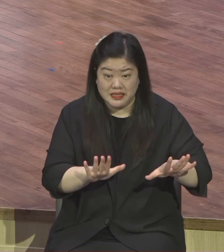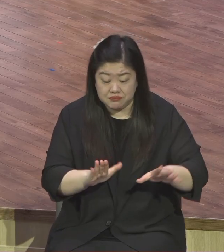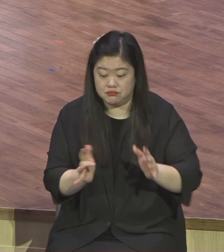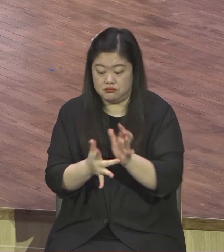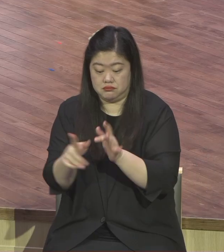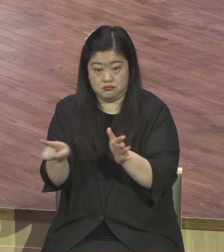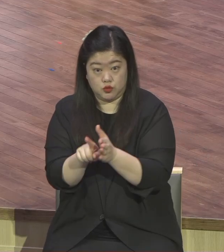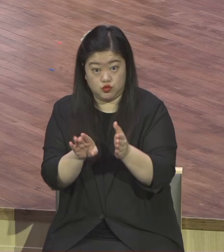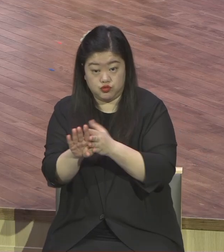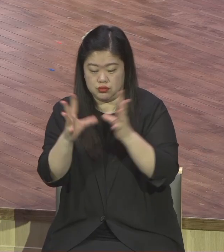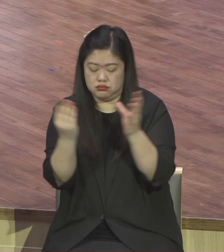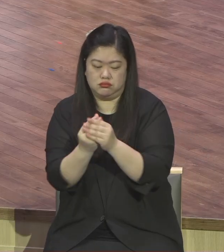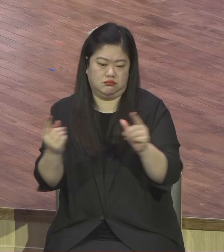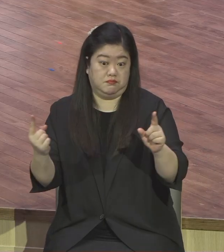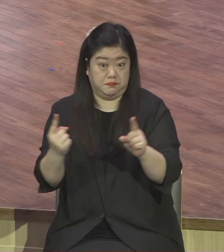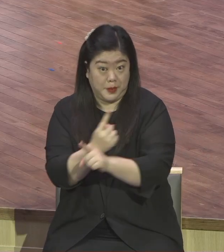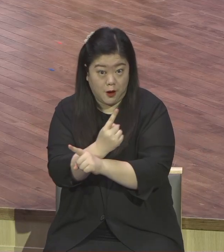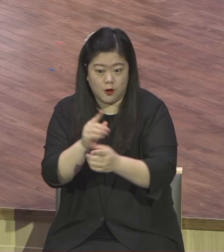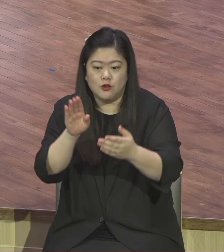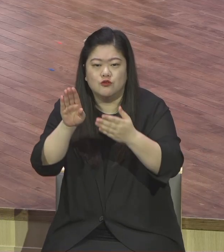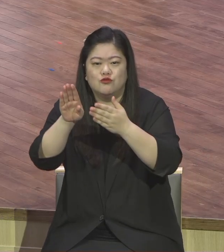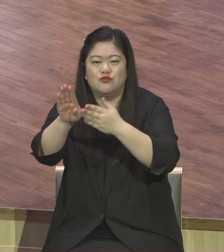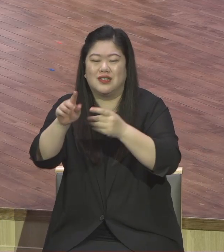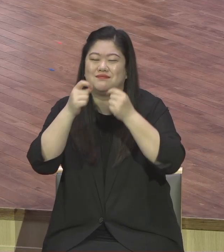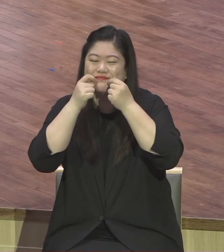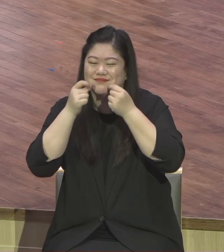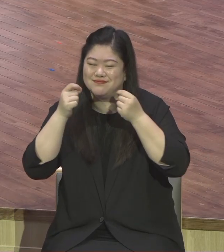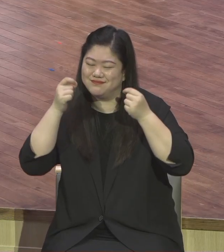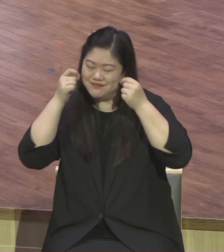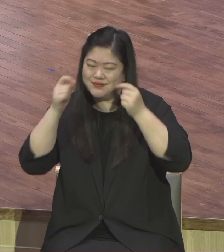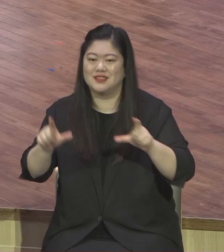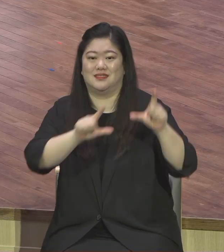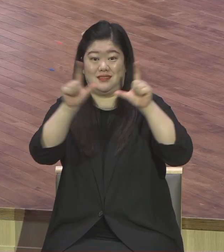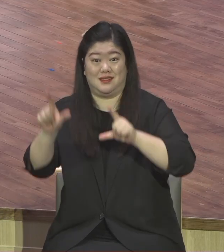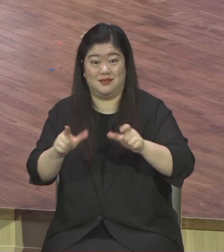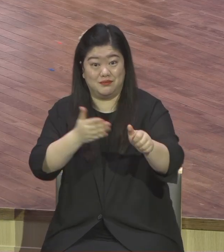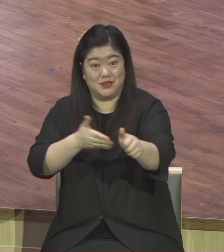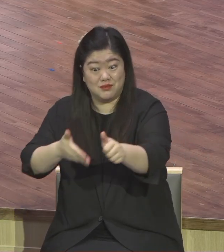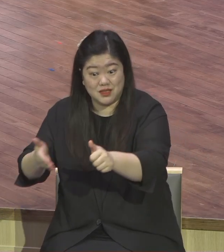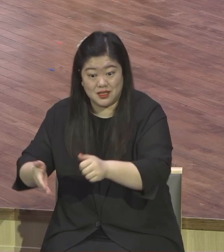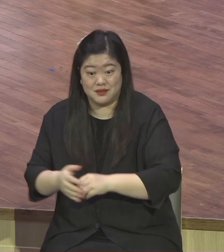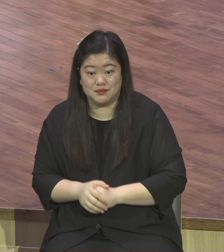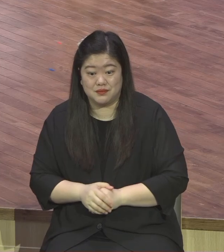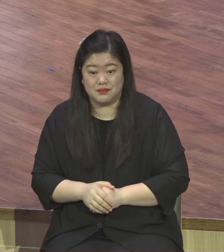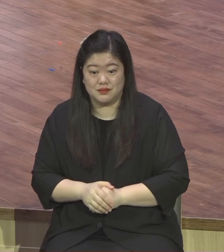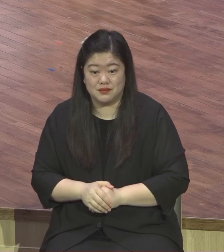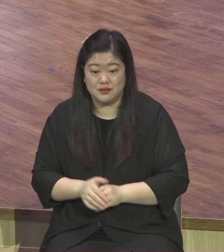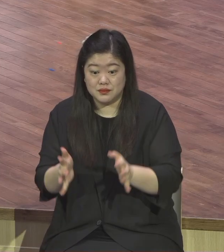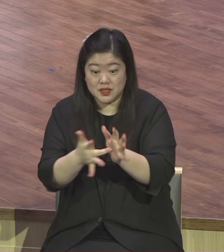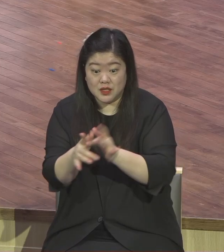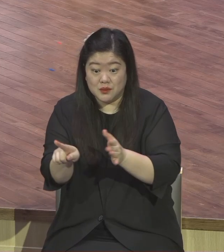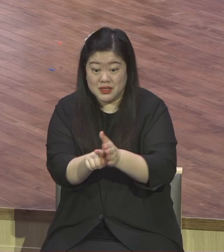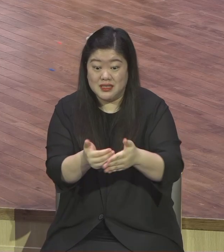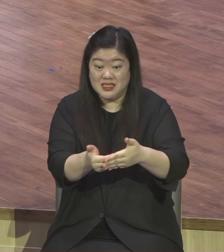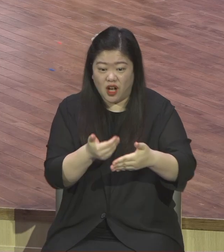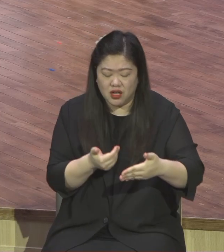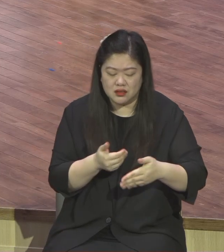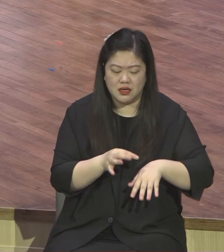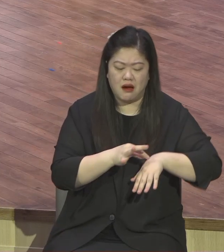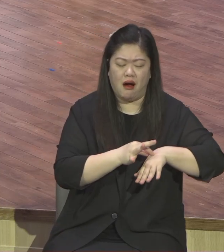이제는 본론 인생으로 완전히 바뀌시기 바랍니다. 육의 사람에서 영의 사람으로 이 땅에 썩어질 것을 위해서 살다가